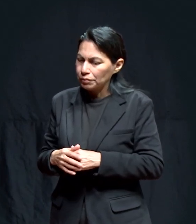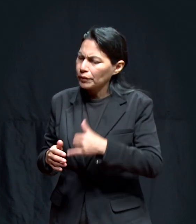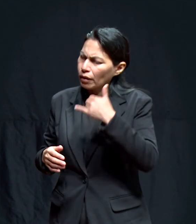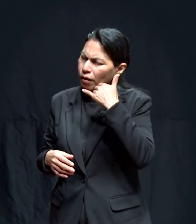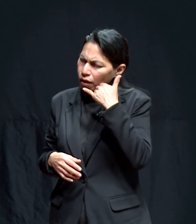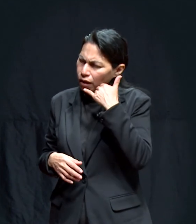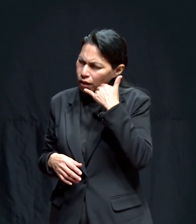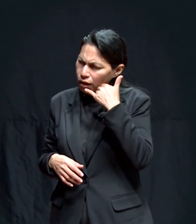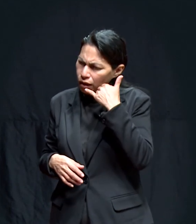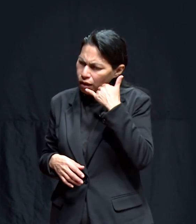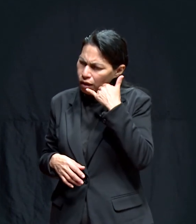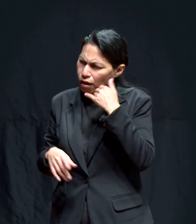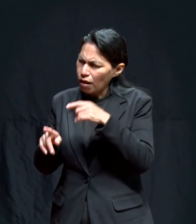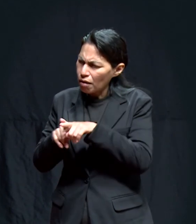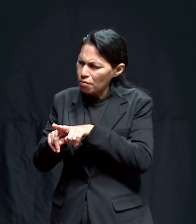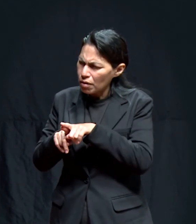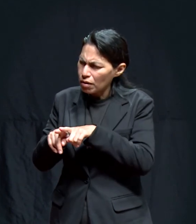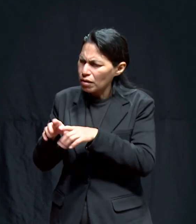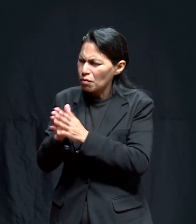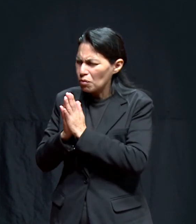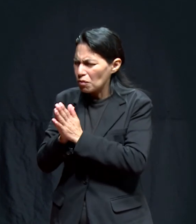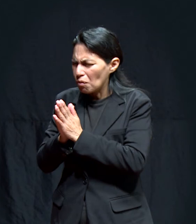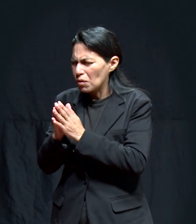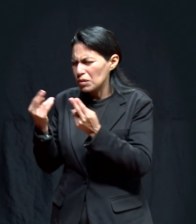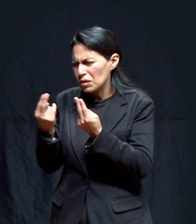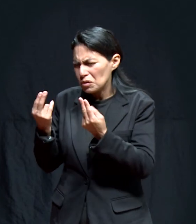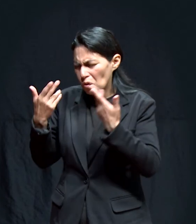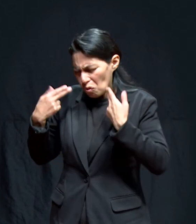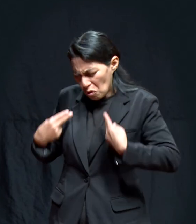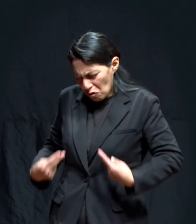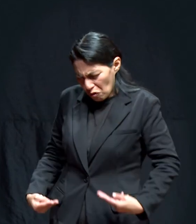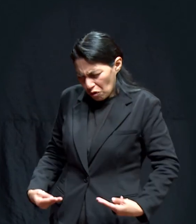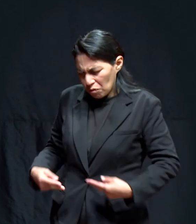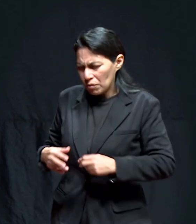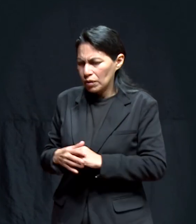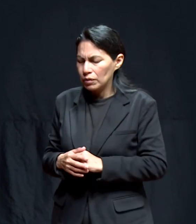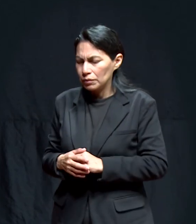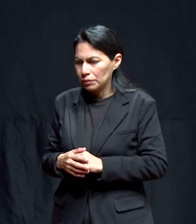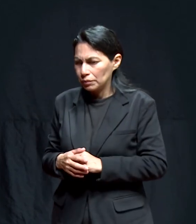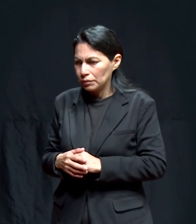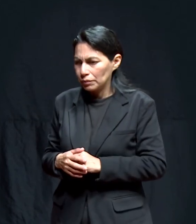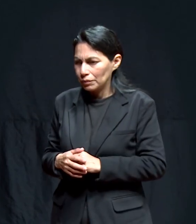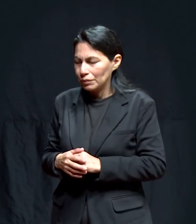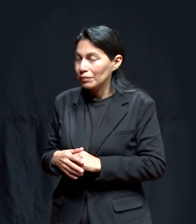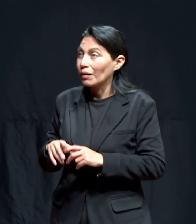habló y me dice hermana dice necesito que me haga unos uniformes